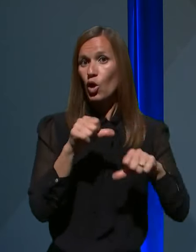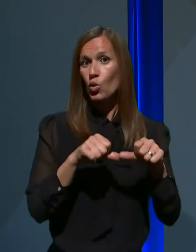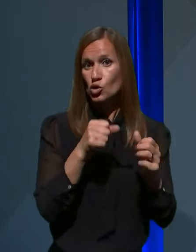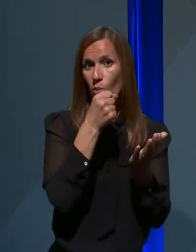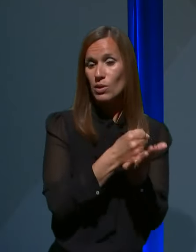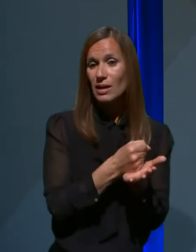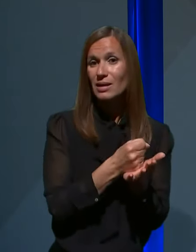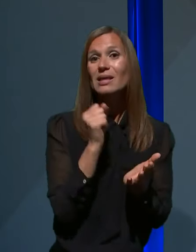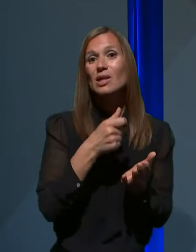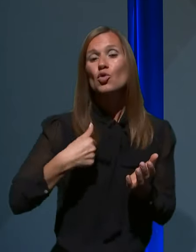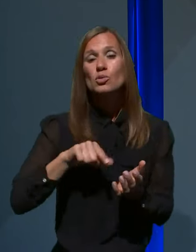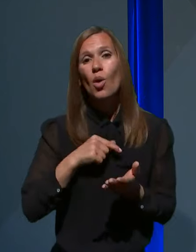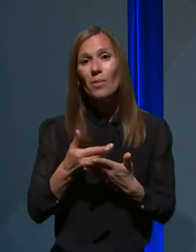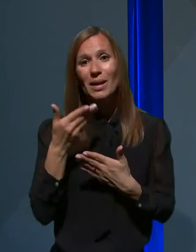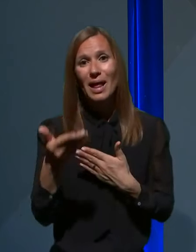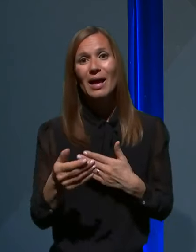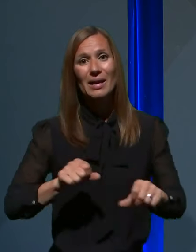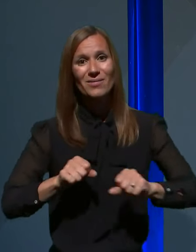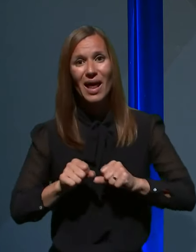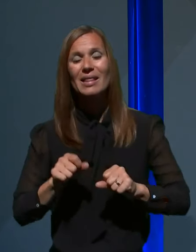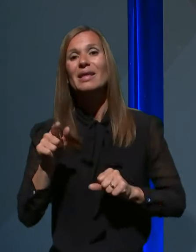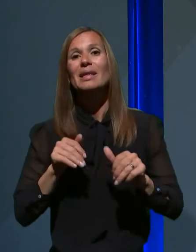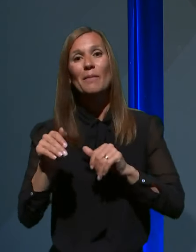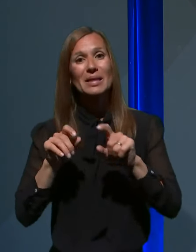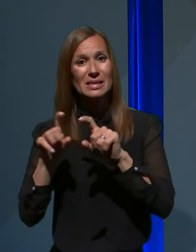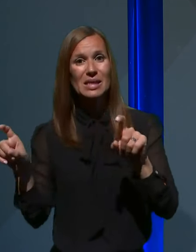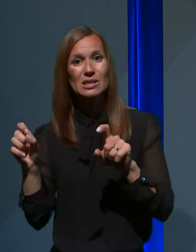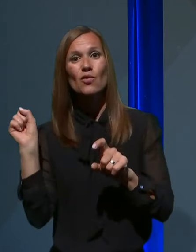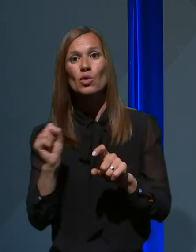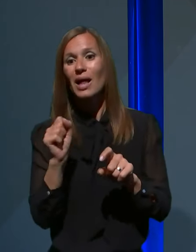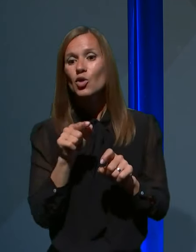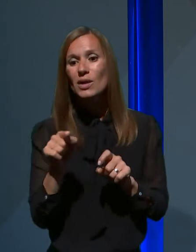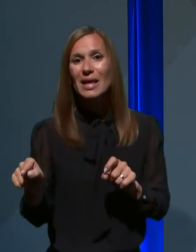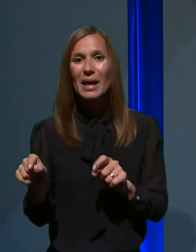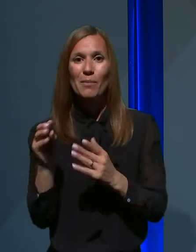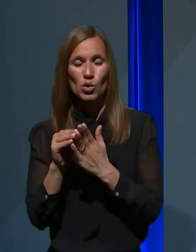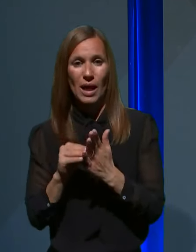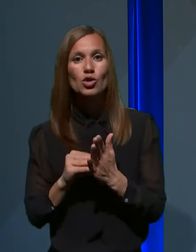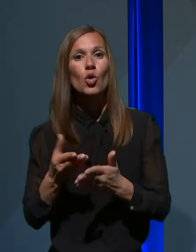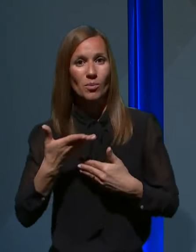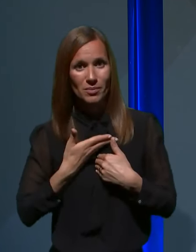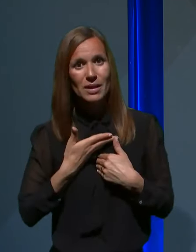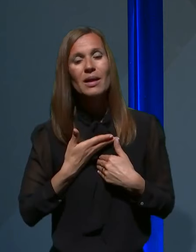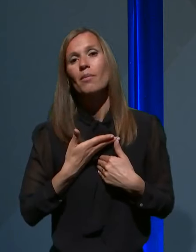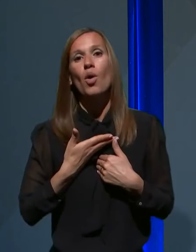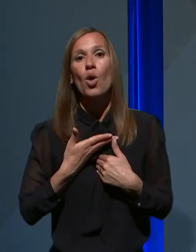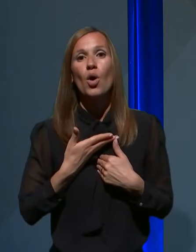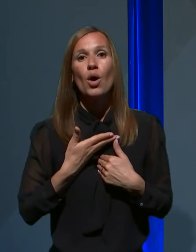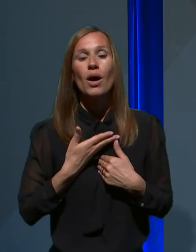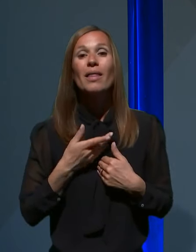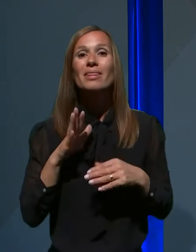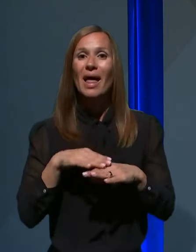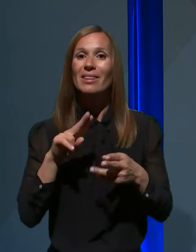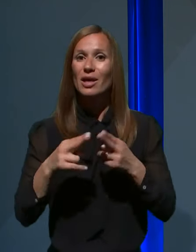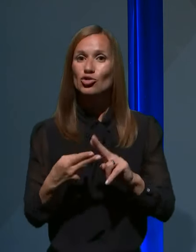smo predlagali vladi in ministerstvu, da do teh podatkov pridemo, pridemo pa na način,